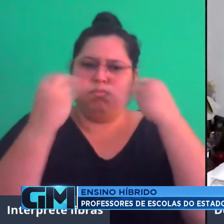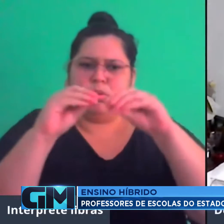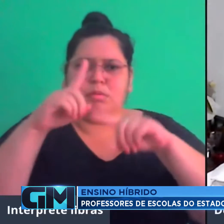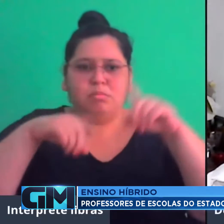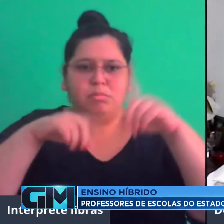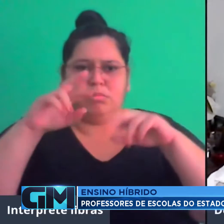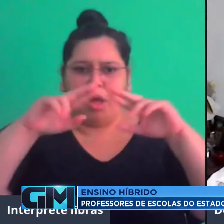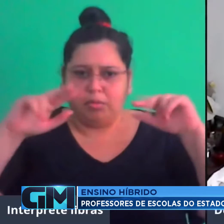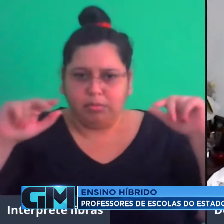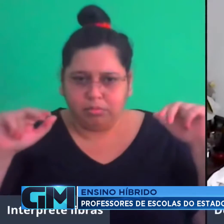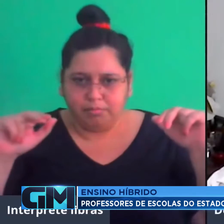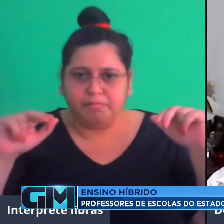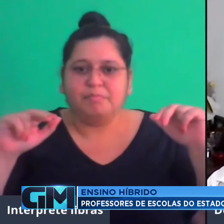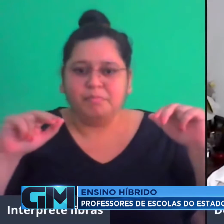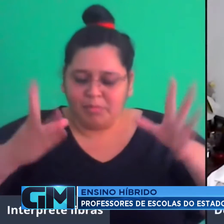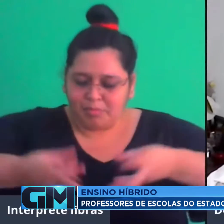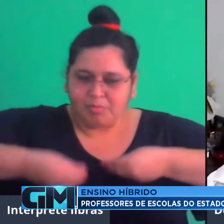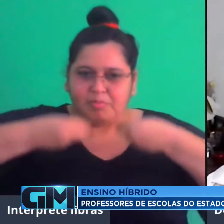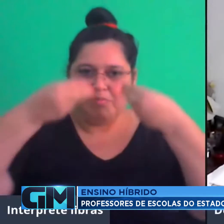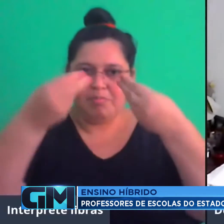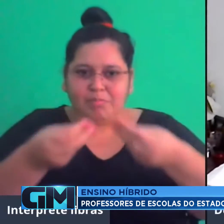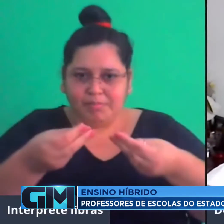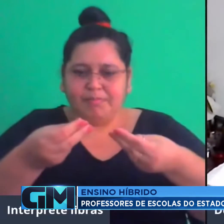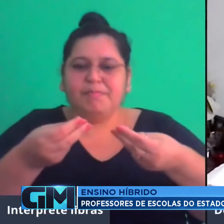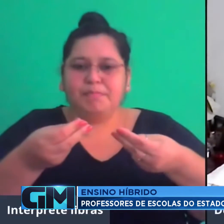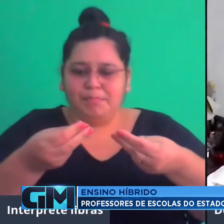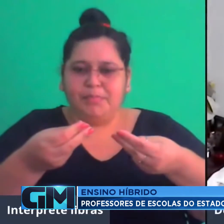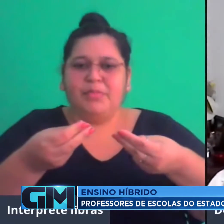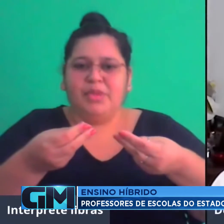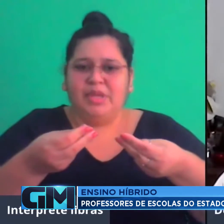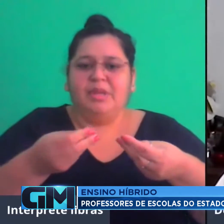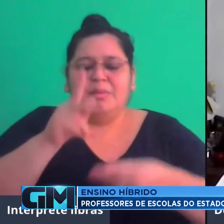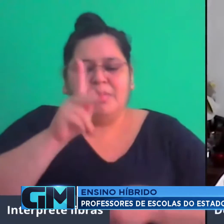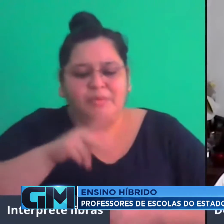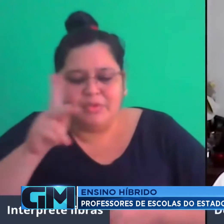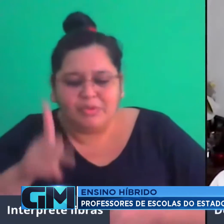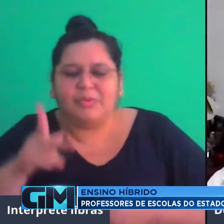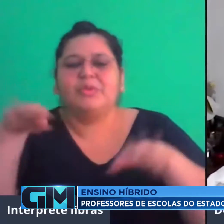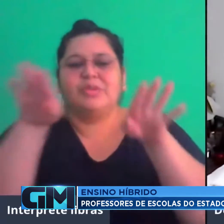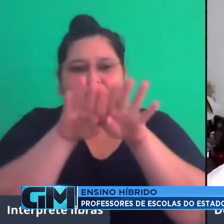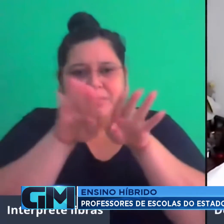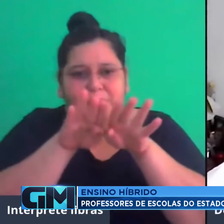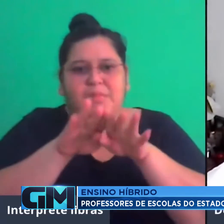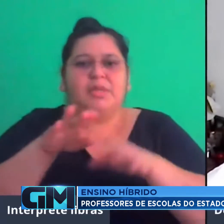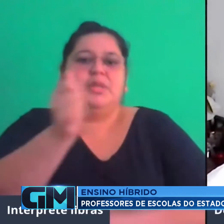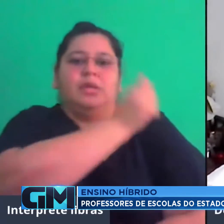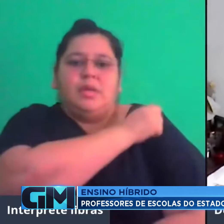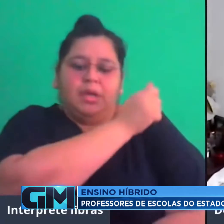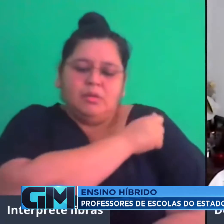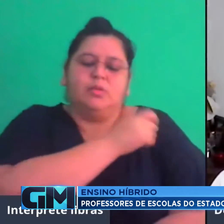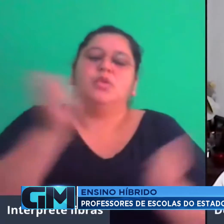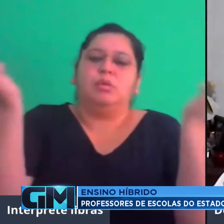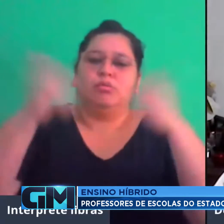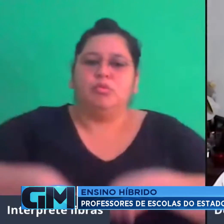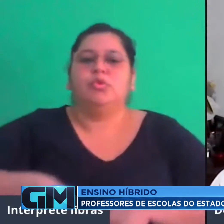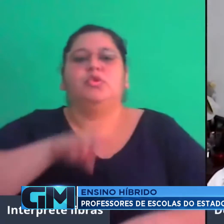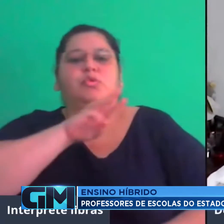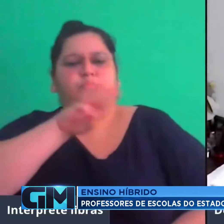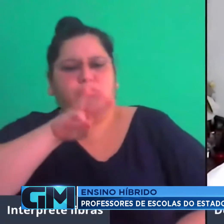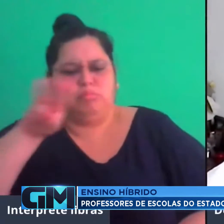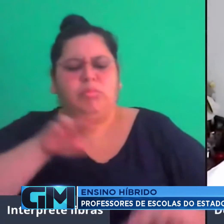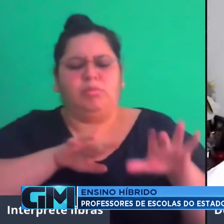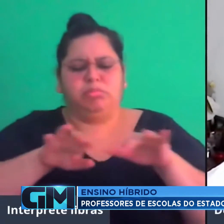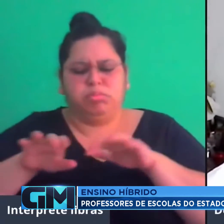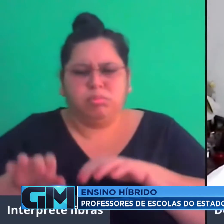disponibilizado para que tanto professores e alunos da rede possam acessar, pesquisar,